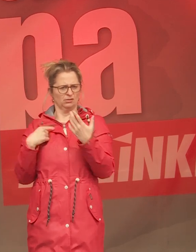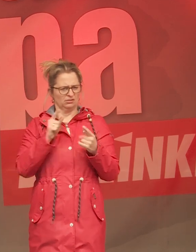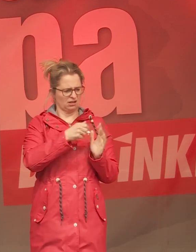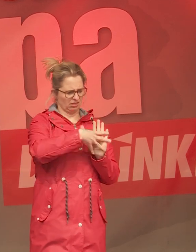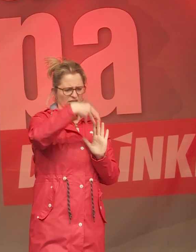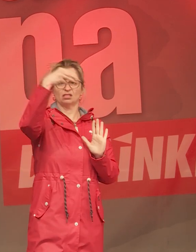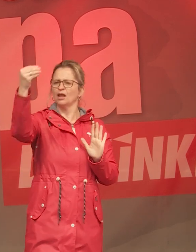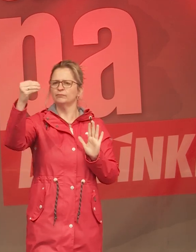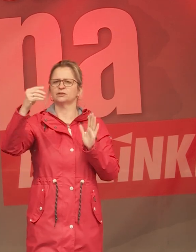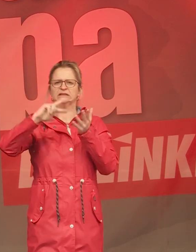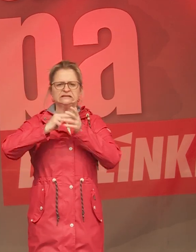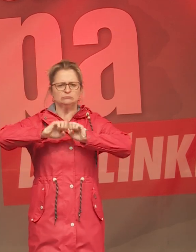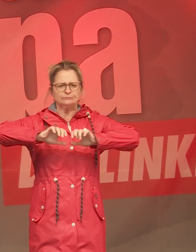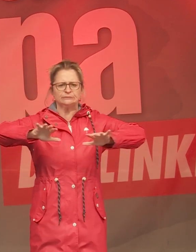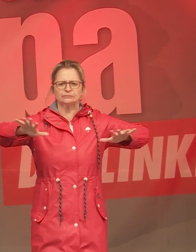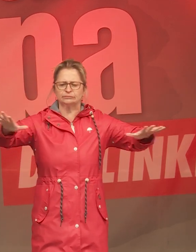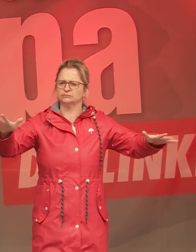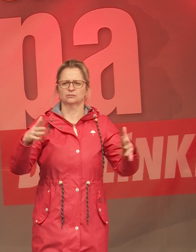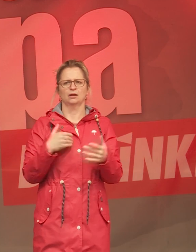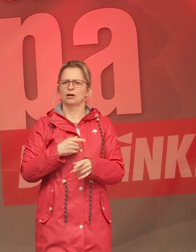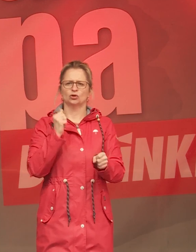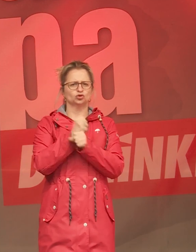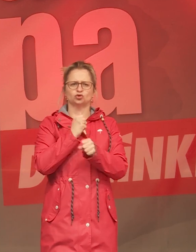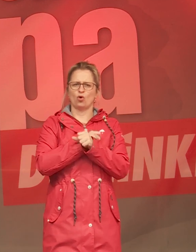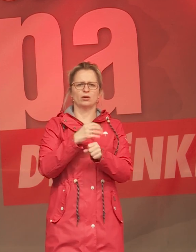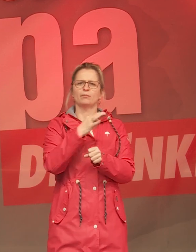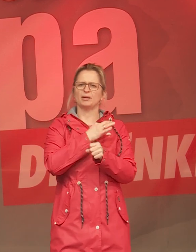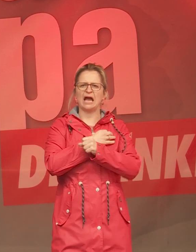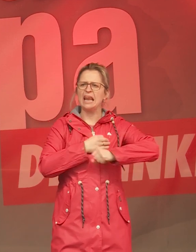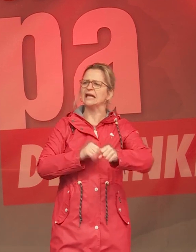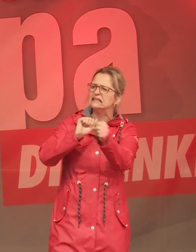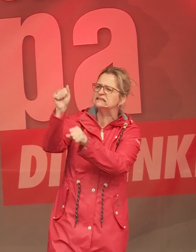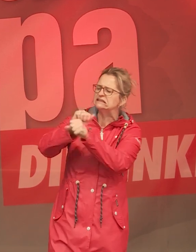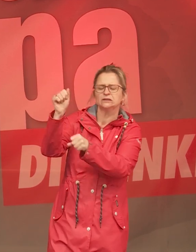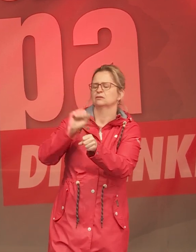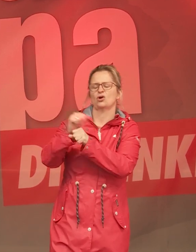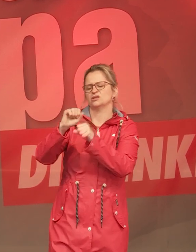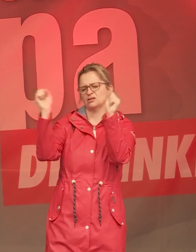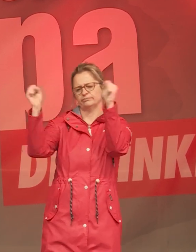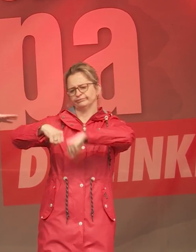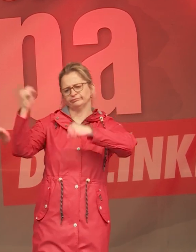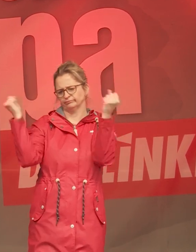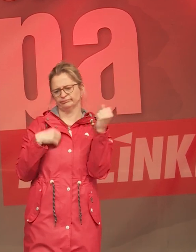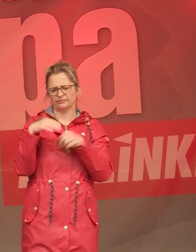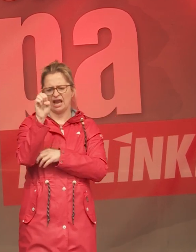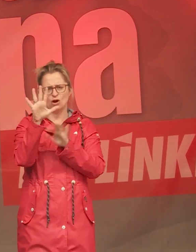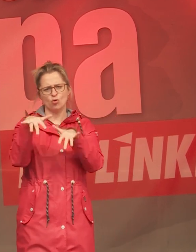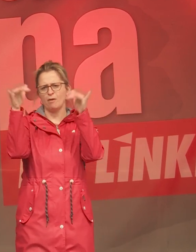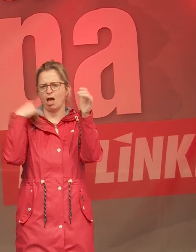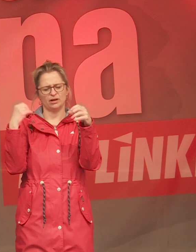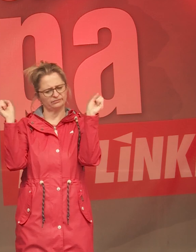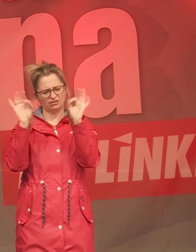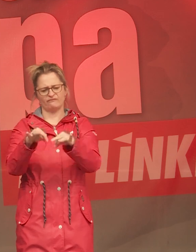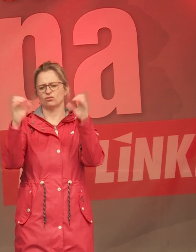durchzusetzen. Mittlerweile ist das leider auch gegen den Widerstand der Linken verabschiedet worden, auch durch das Europäische Parlament zugestimmt, von